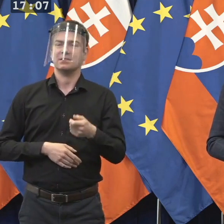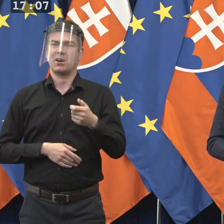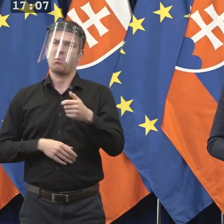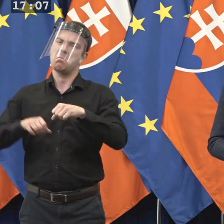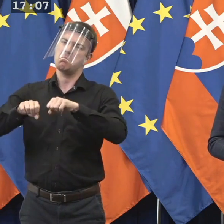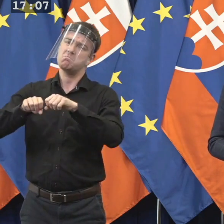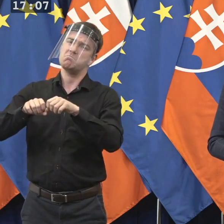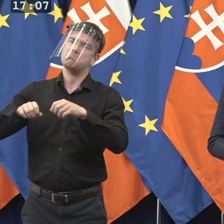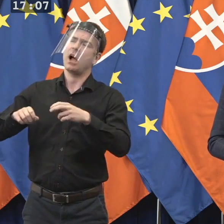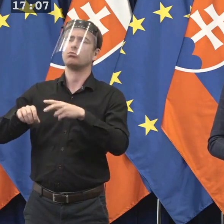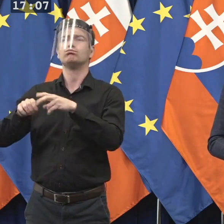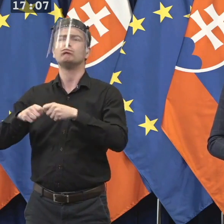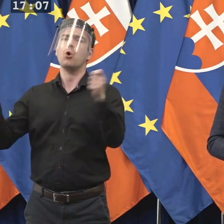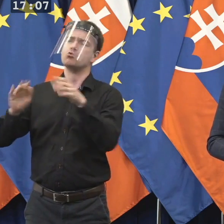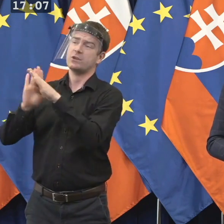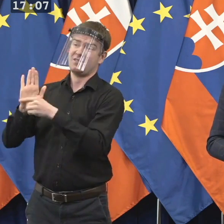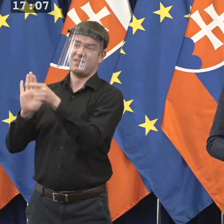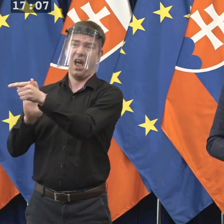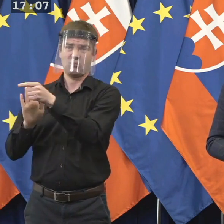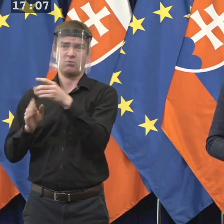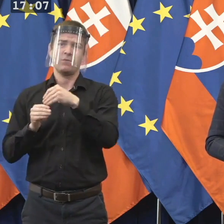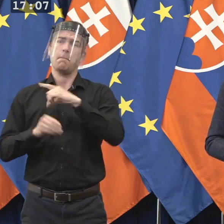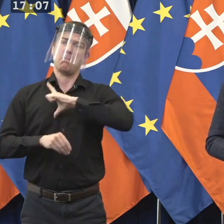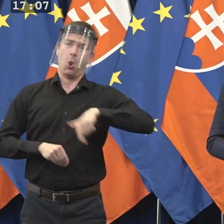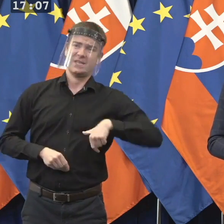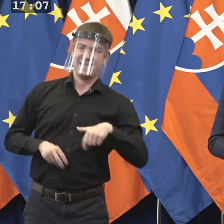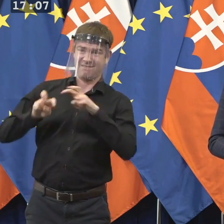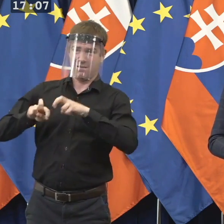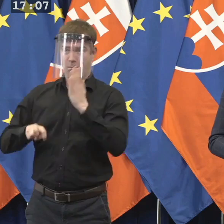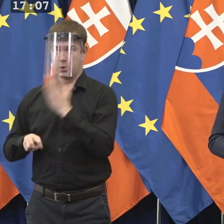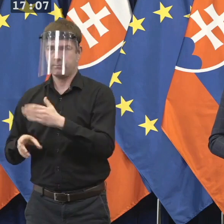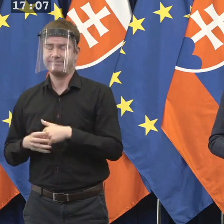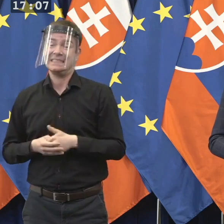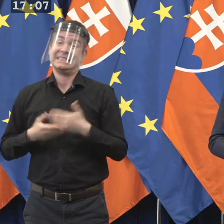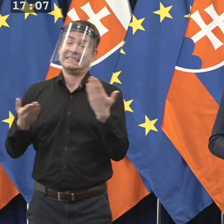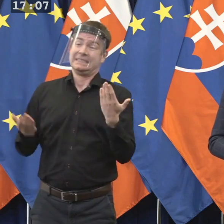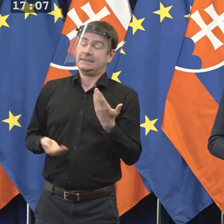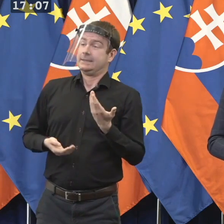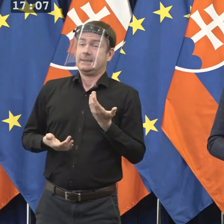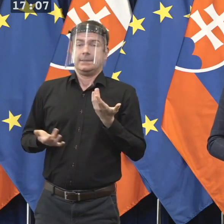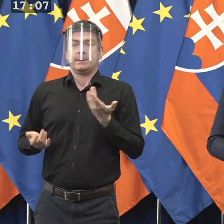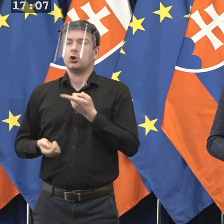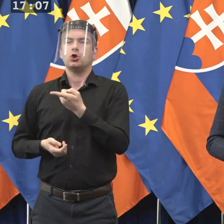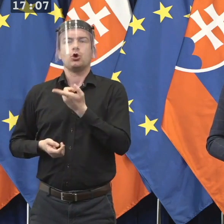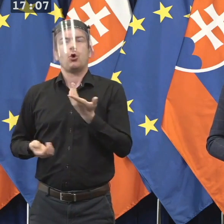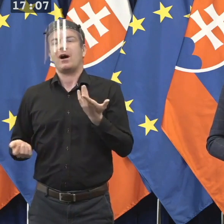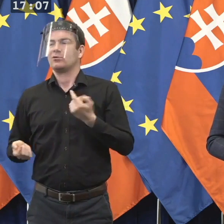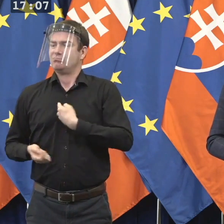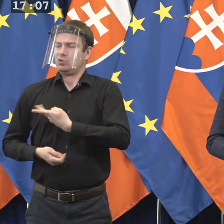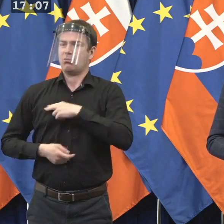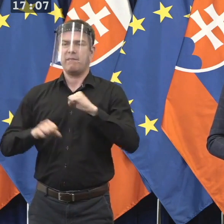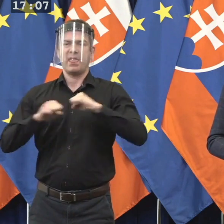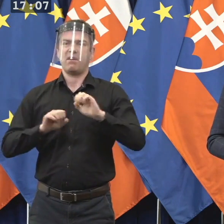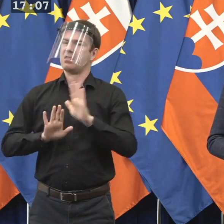Čo sa týka výhodnenia trestnoprávnej zodpovednosti, toto určite nie je kompetenciou vlády a toto by som nechala na vyhodnotenie